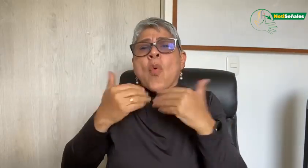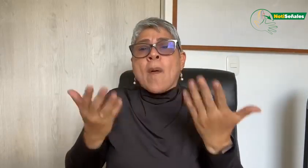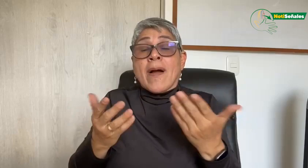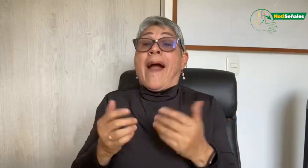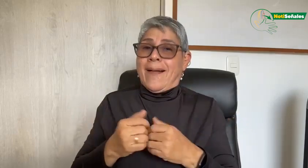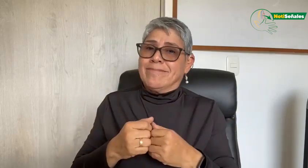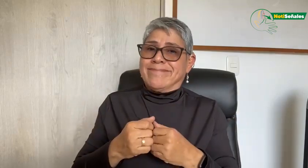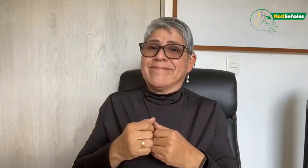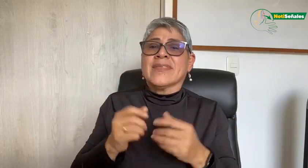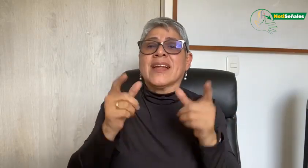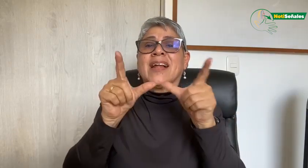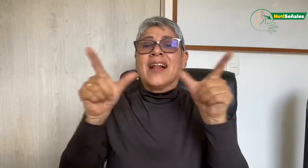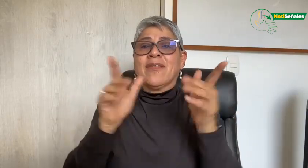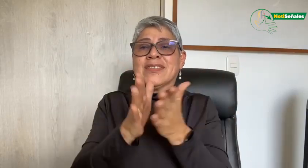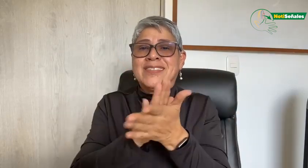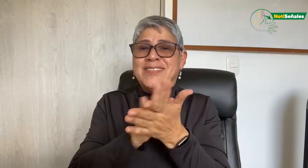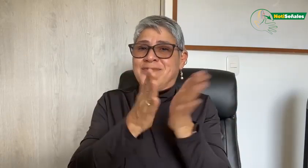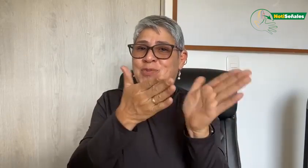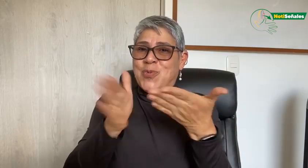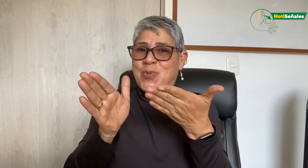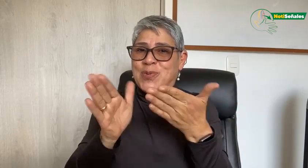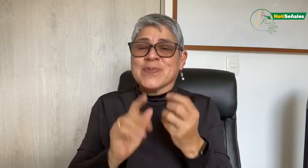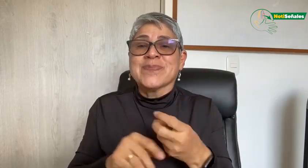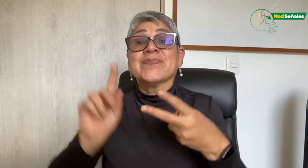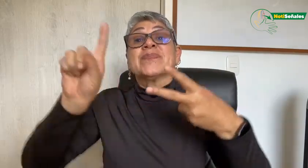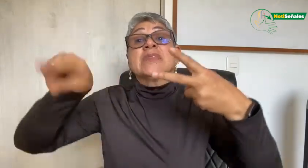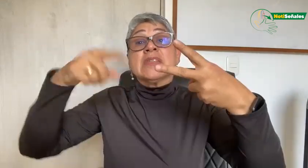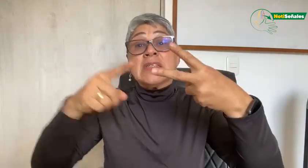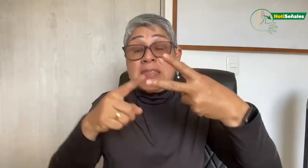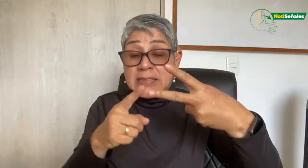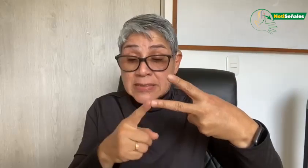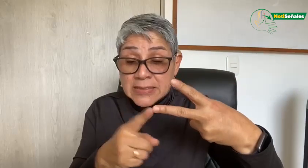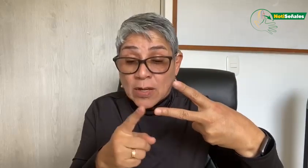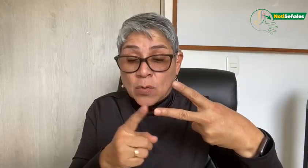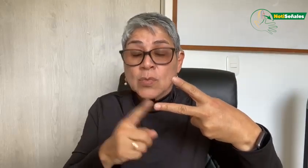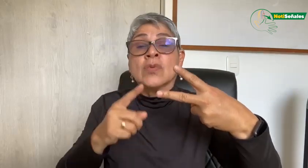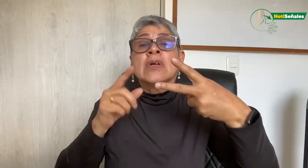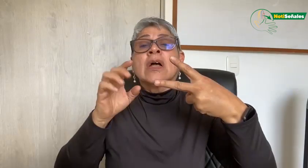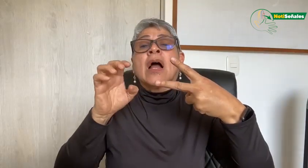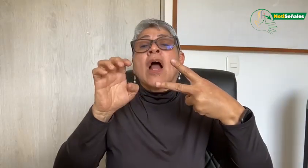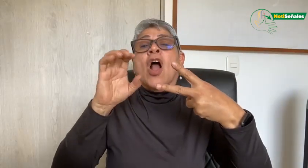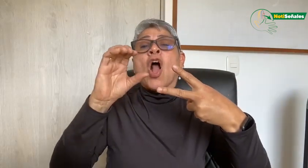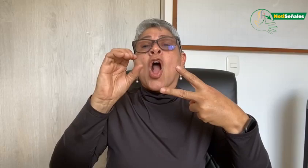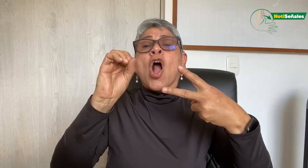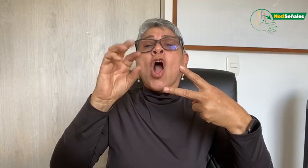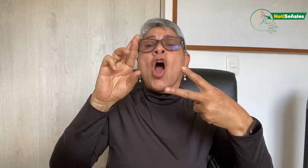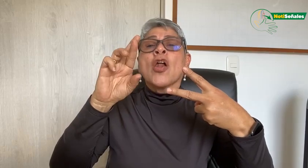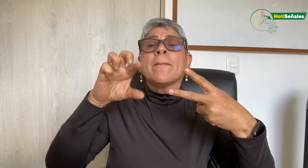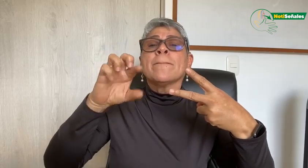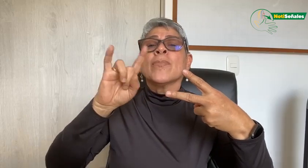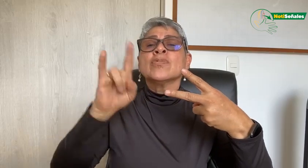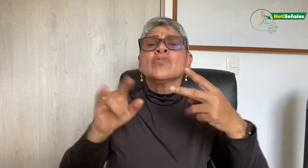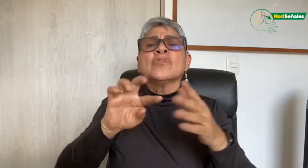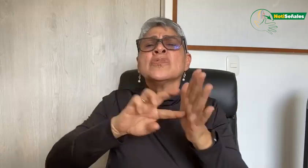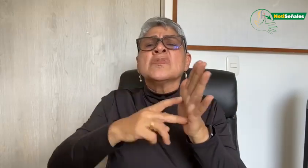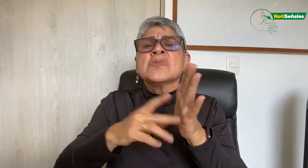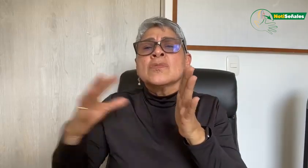cómo se aprende la lengua de señas a través de los cursos de LSC. El segundo aspecto